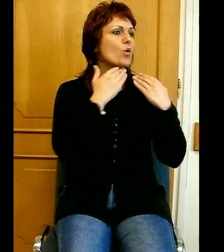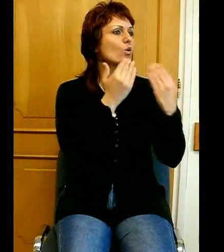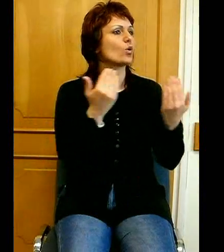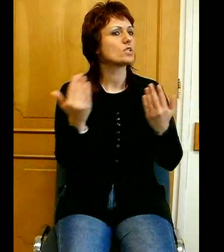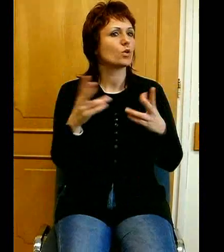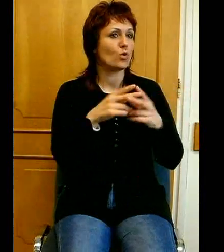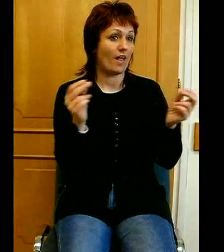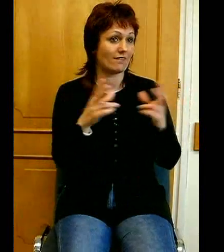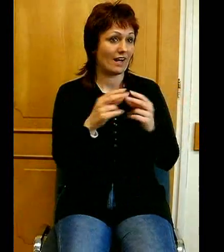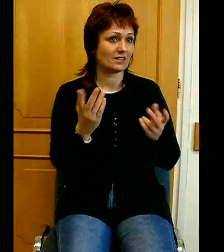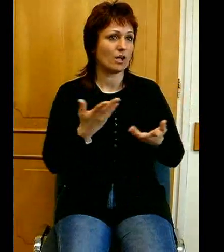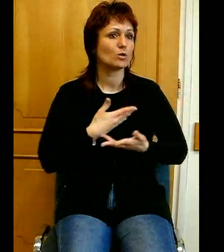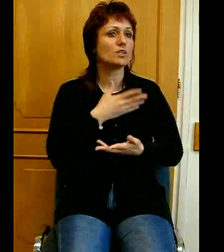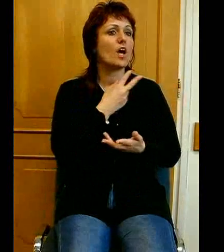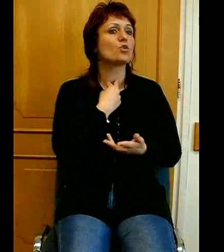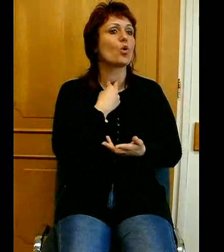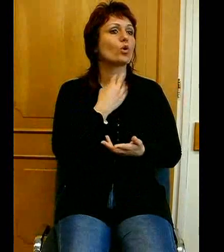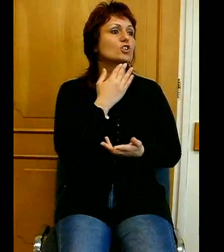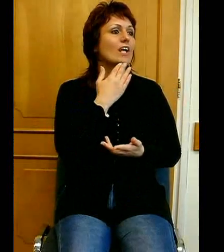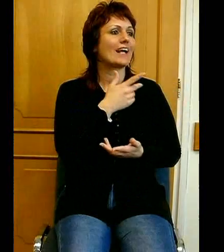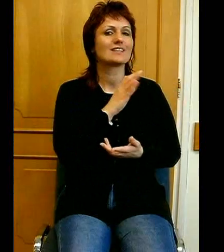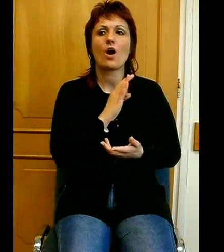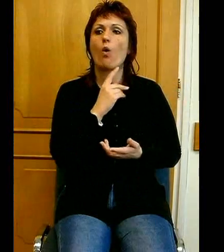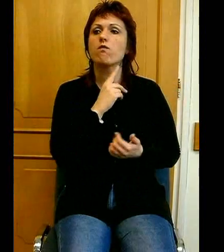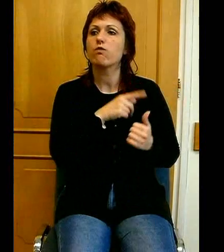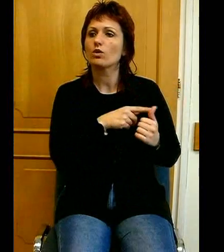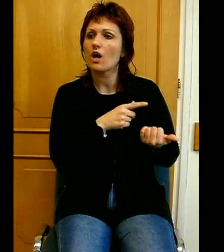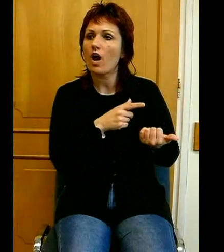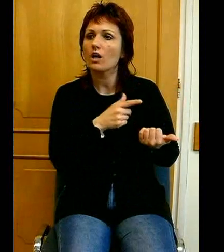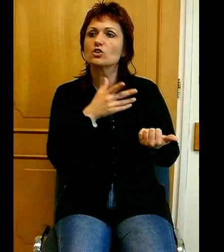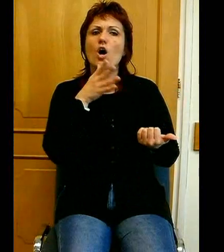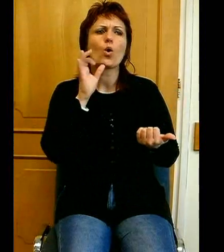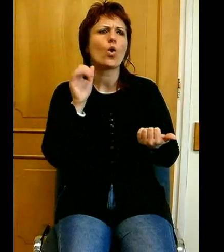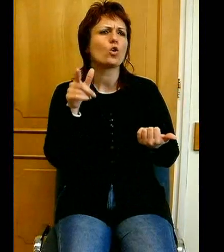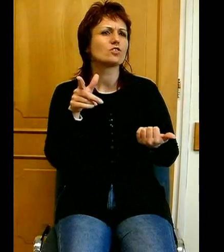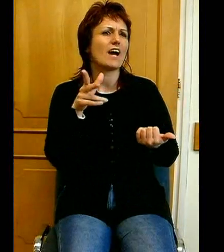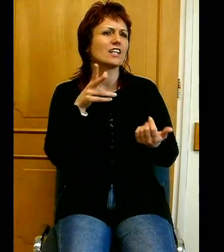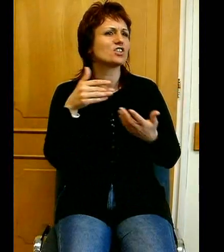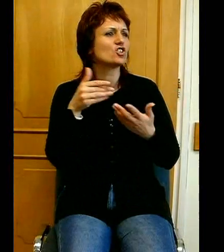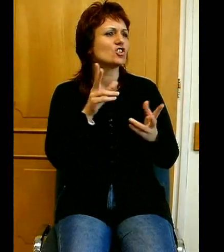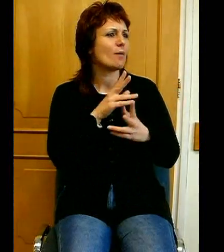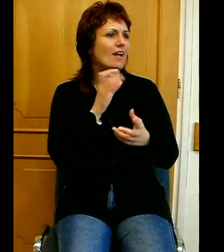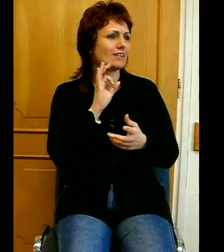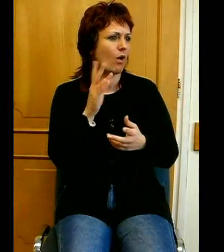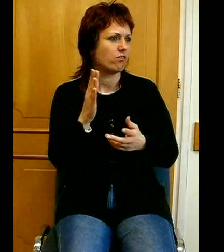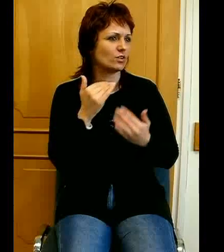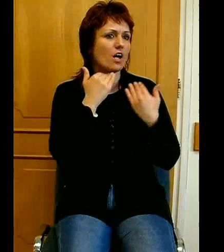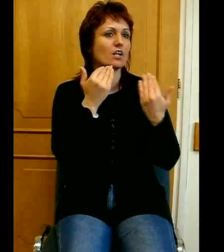oboda, mint a Kolosvári Csemete oboda. Hálásan köszöni azt az adományt, amit Isten kegyelméből